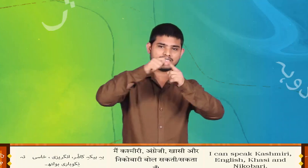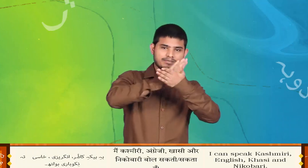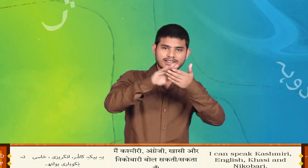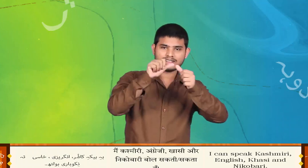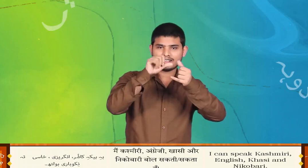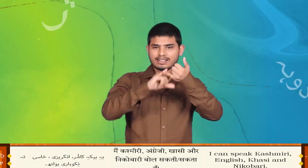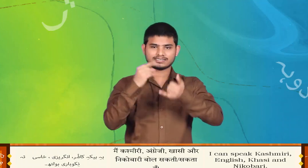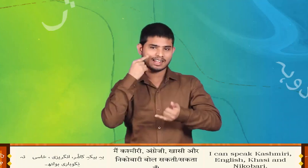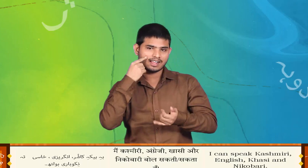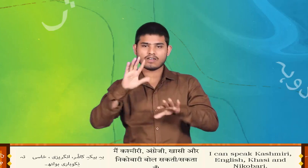बोलित